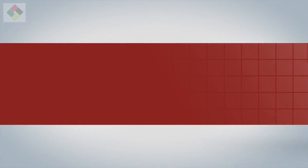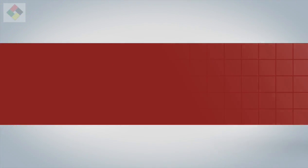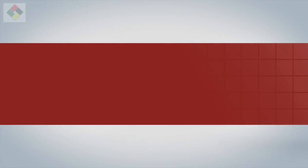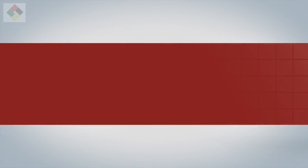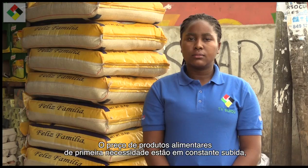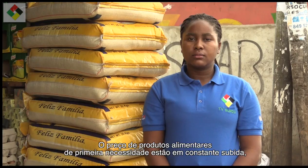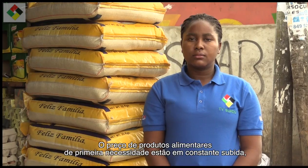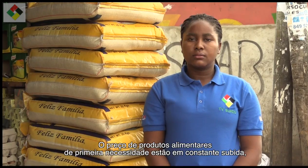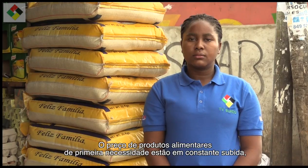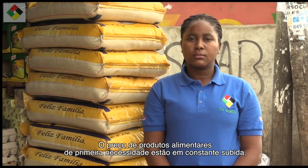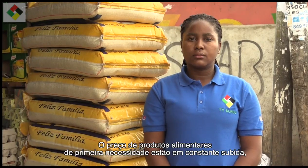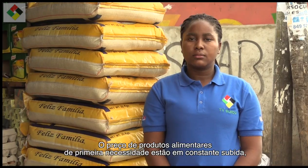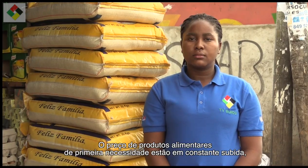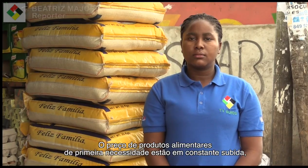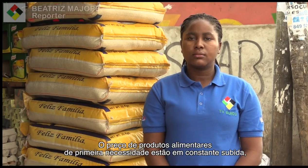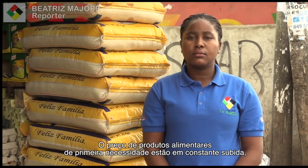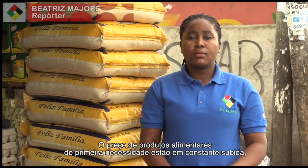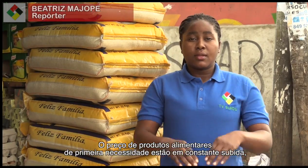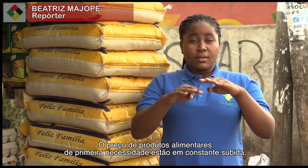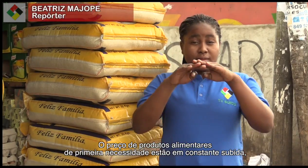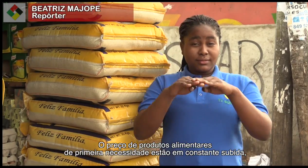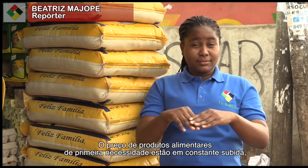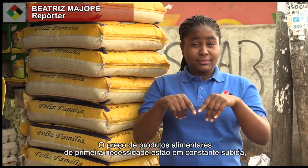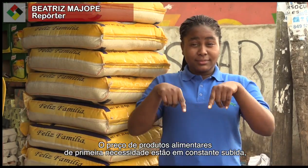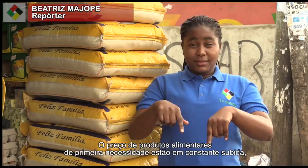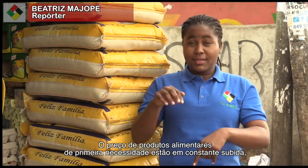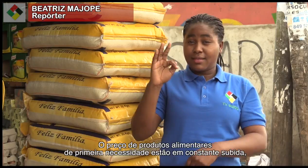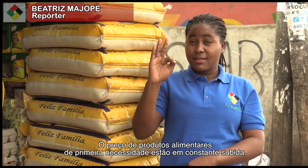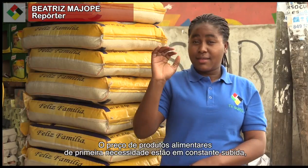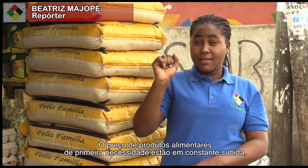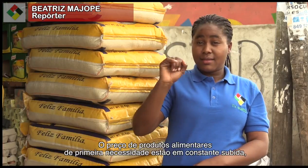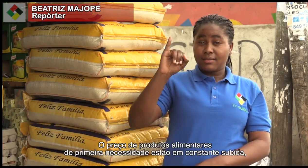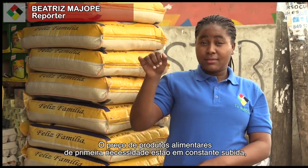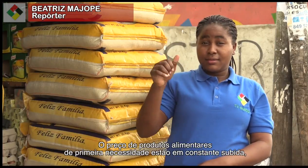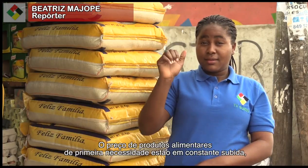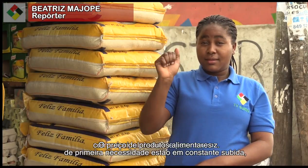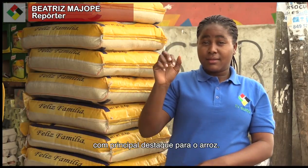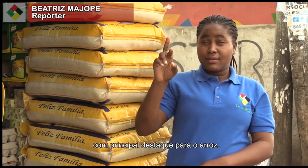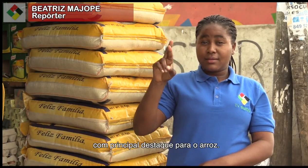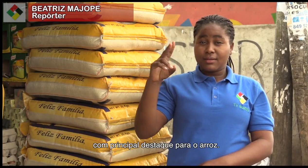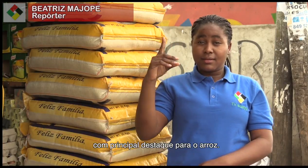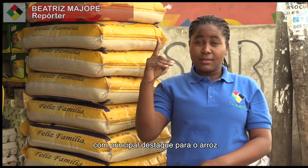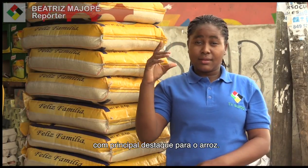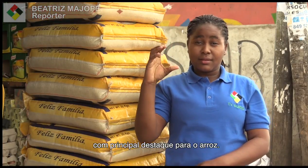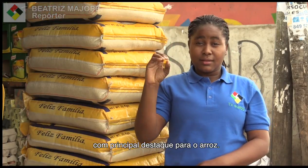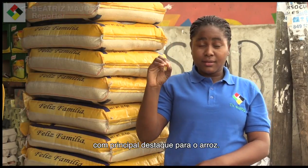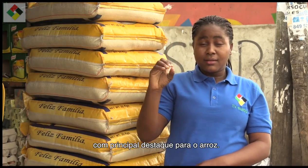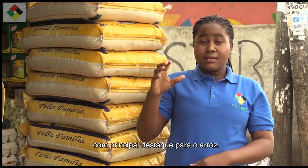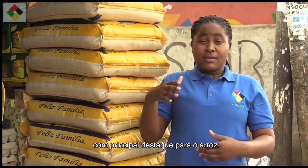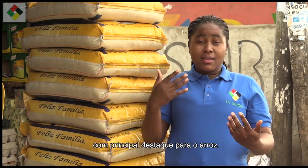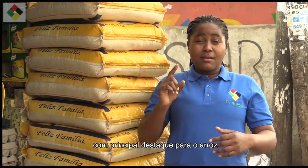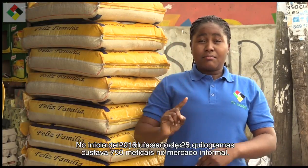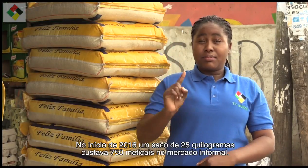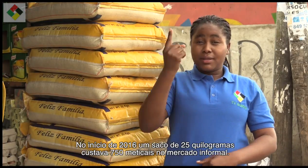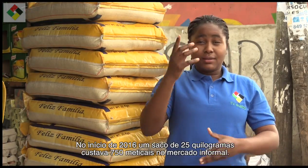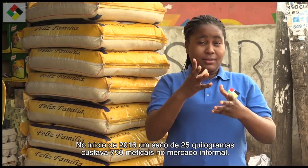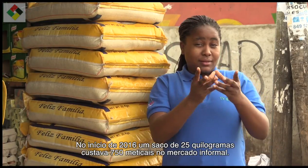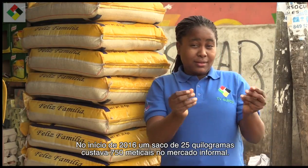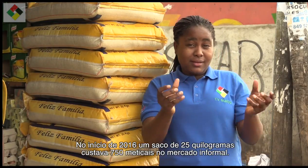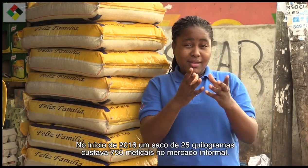O preço de produtos de primeira necessidade está em constante subida, com principal destaque para o arroz. No início